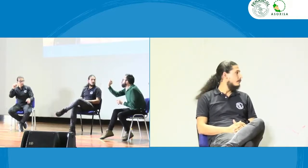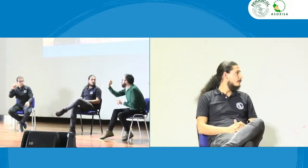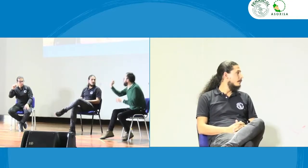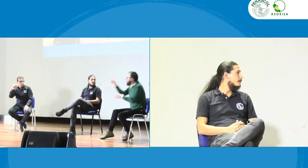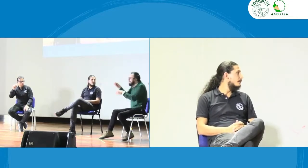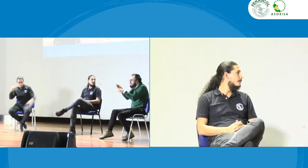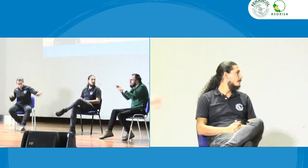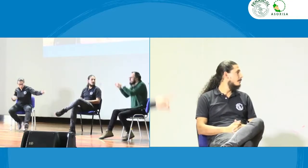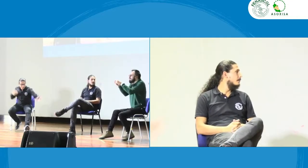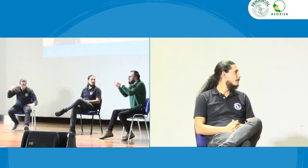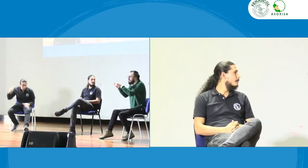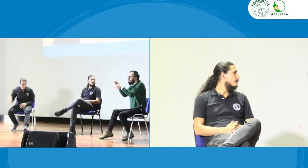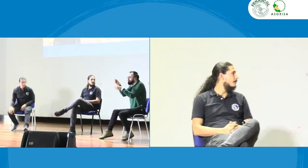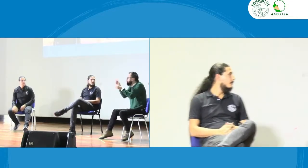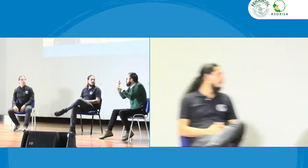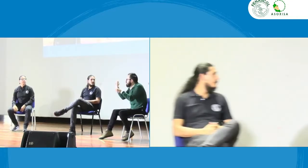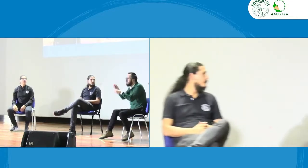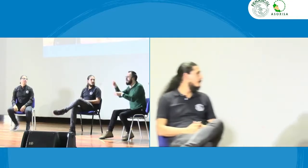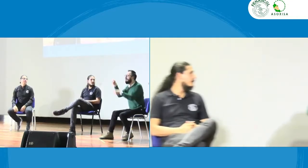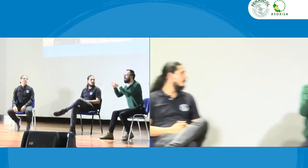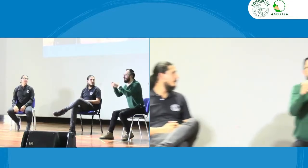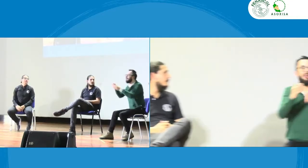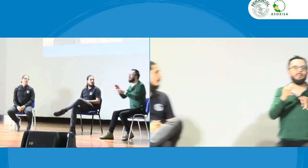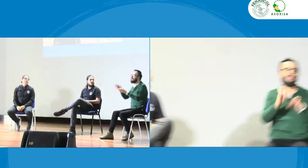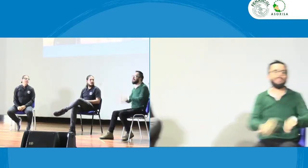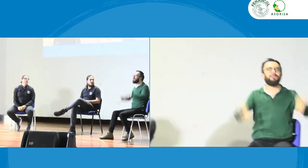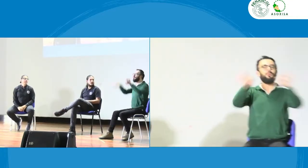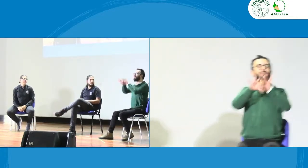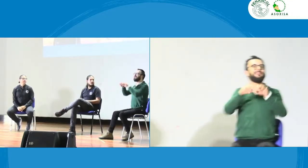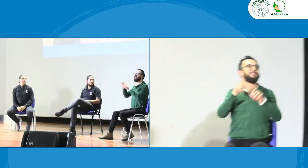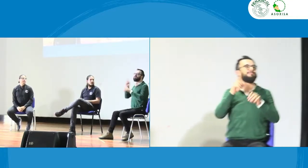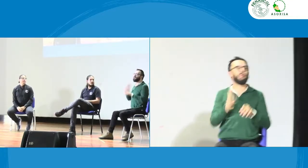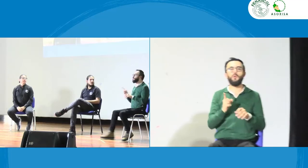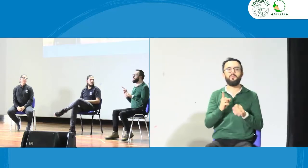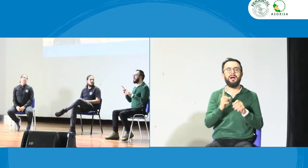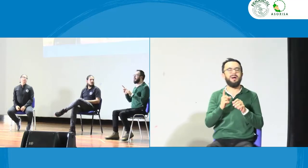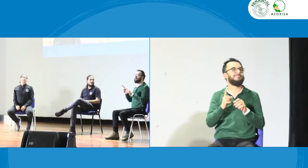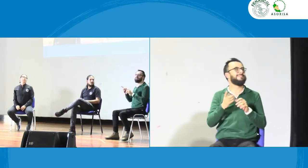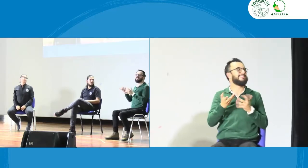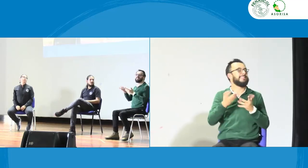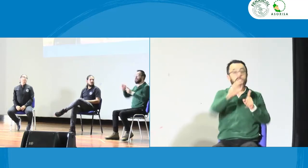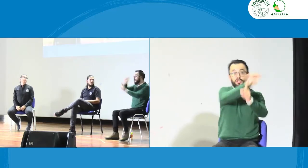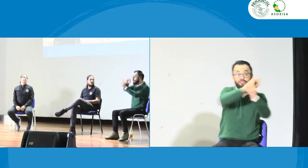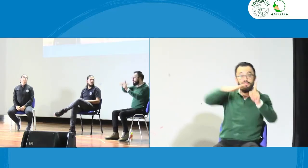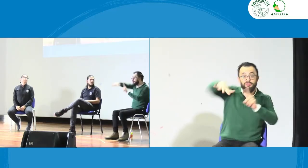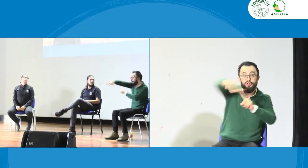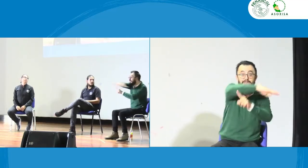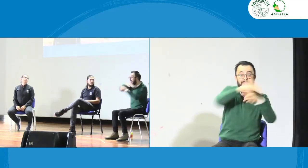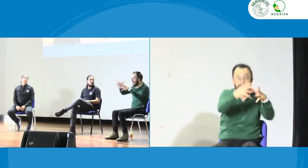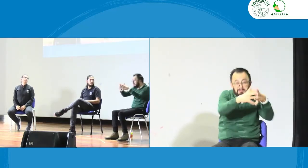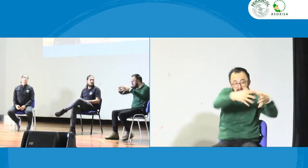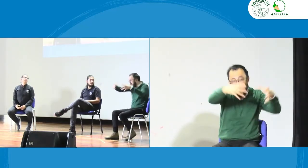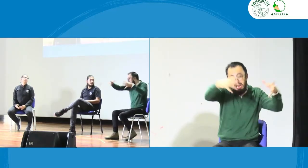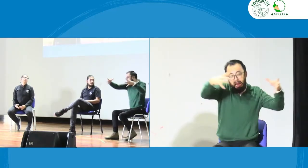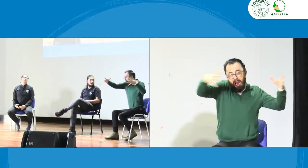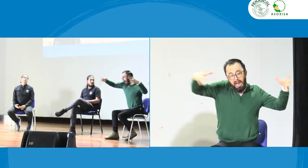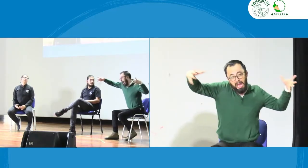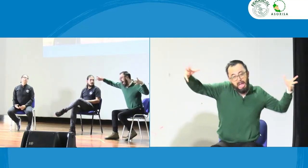una cosita para añadir solo una cosita y es que es muy importante darnos cuenta que en el